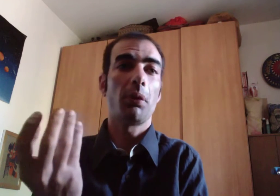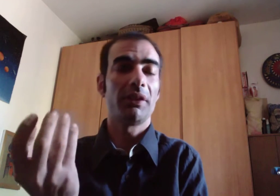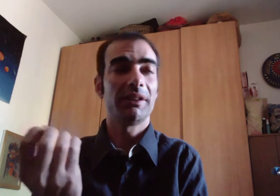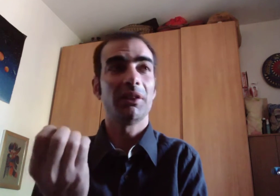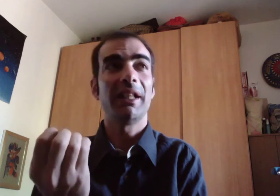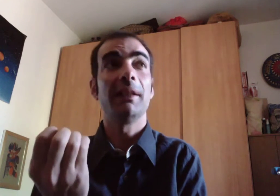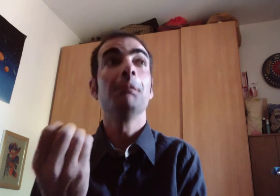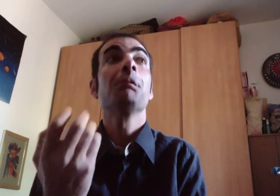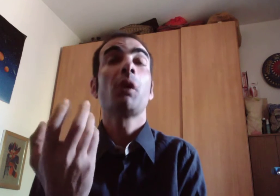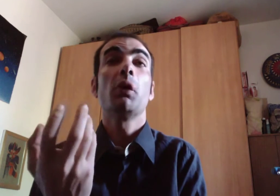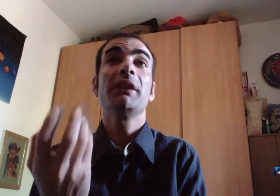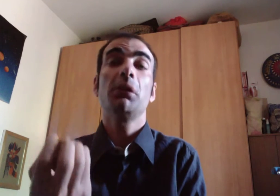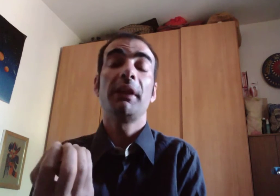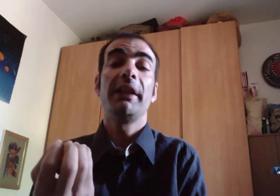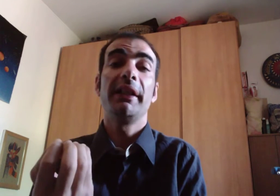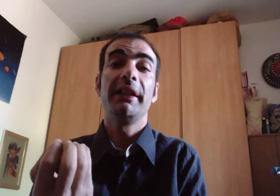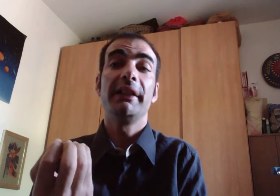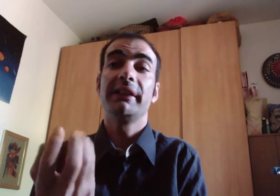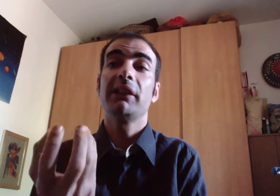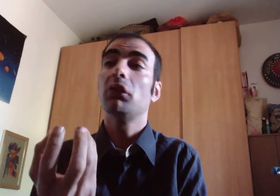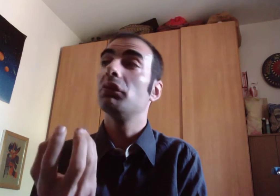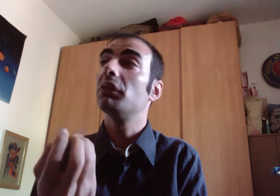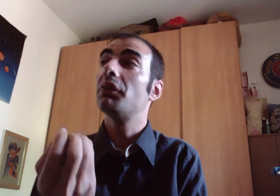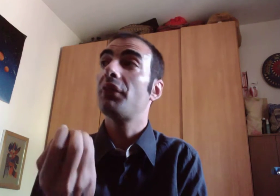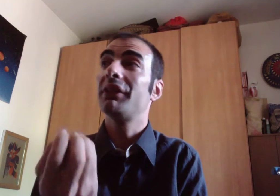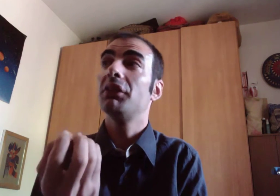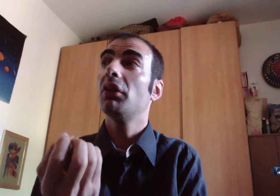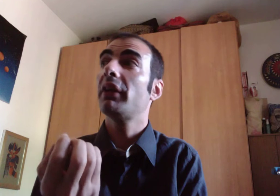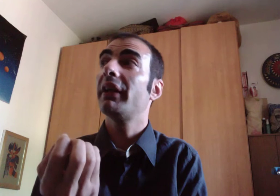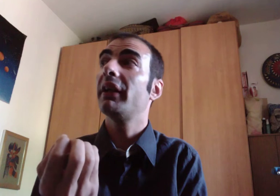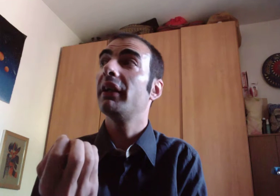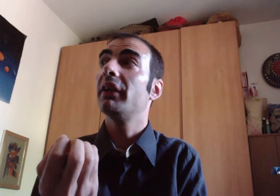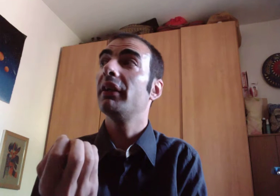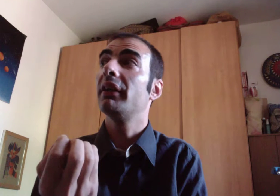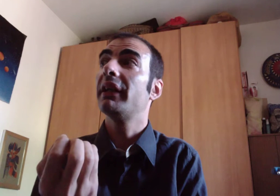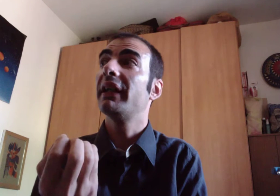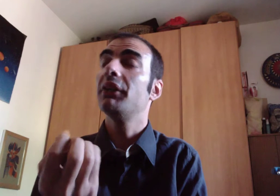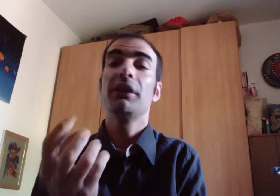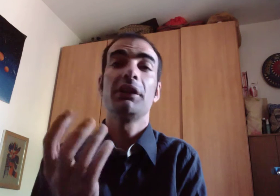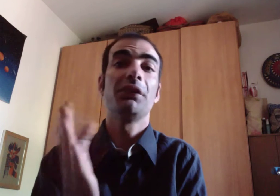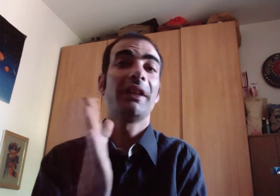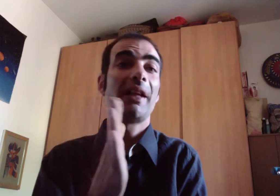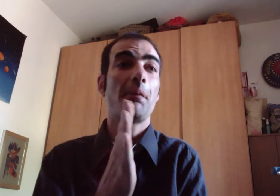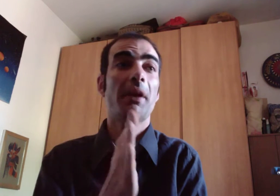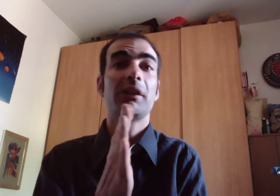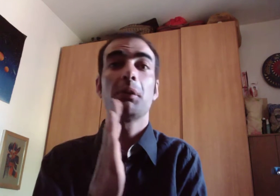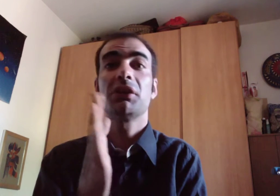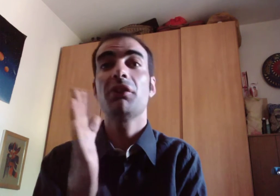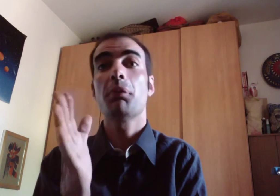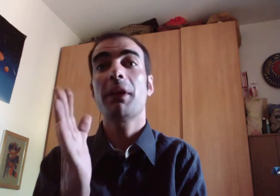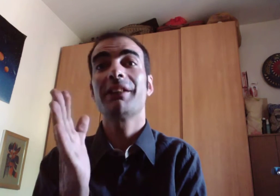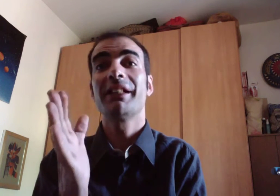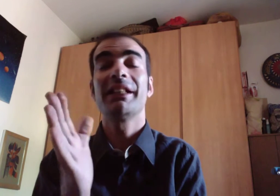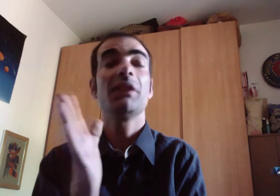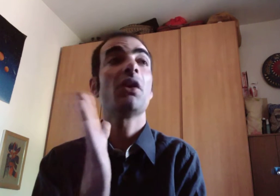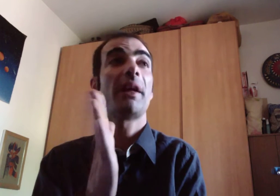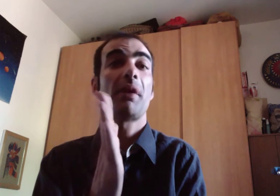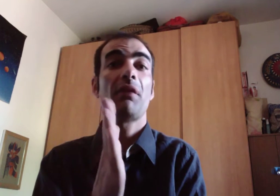professionale questo è stato un fattore che io identificherei in parte positivo in parte negativo che mi ha